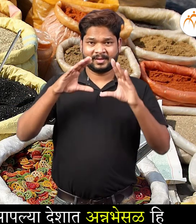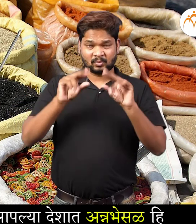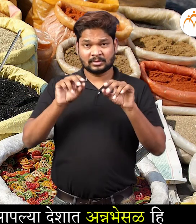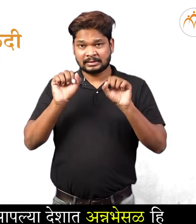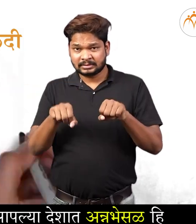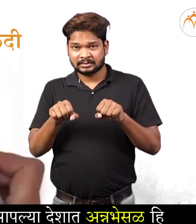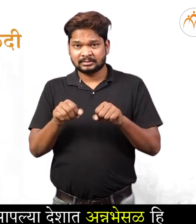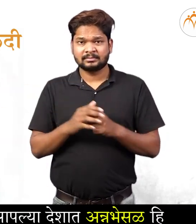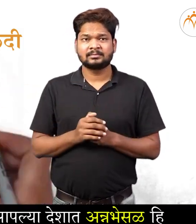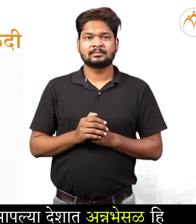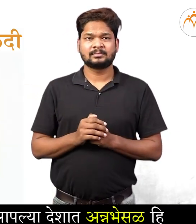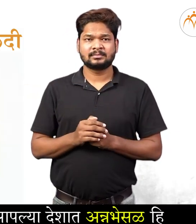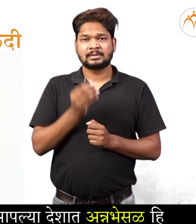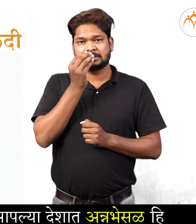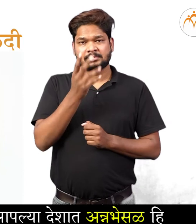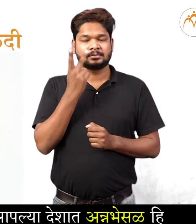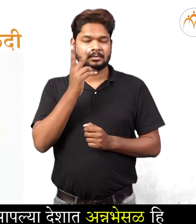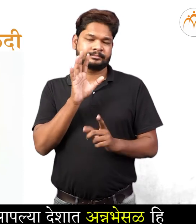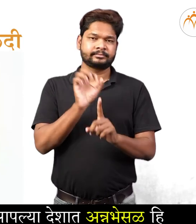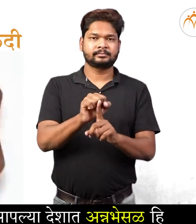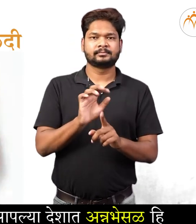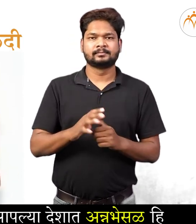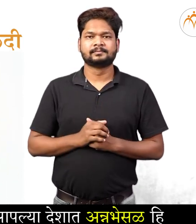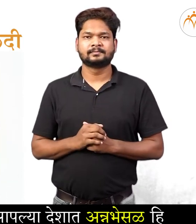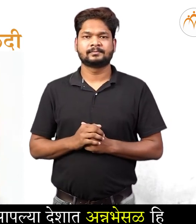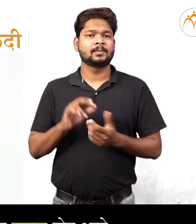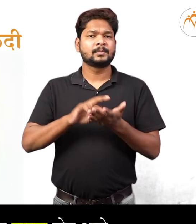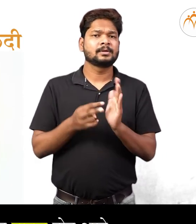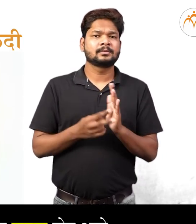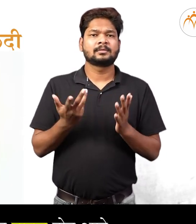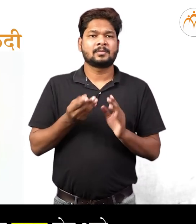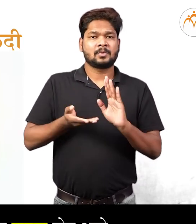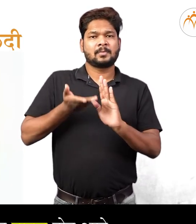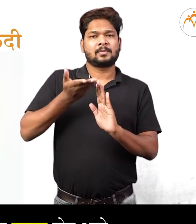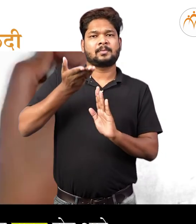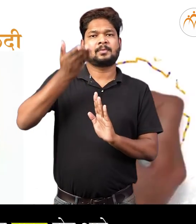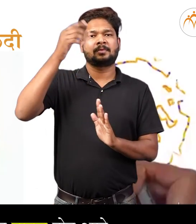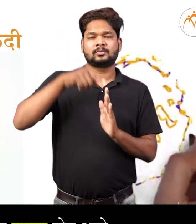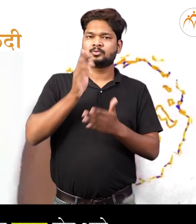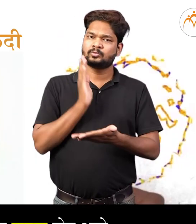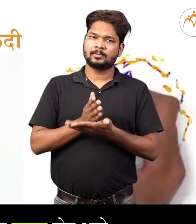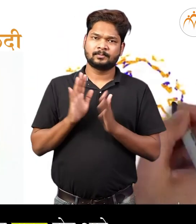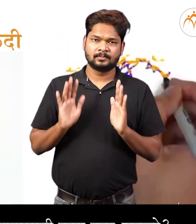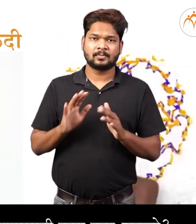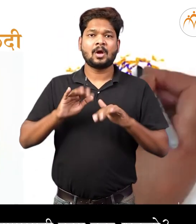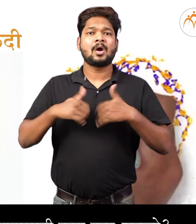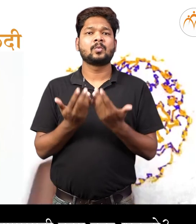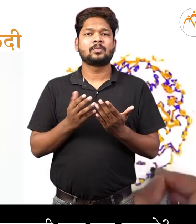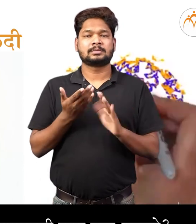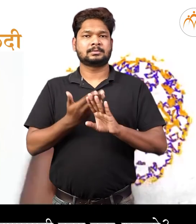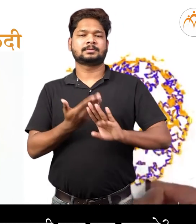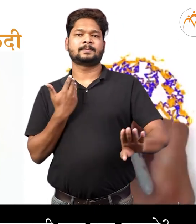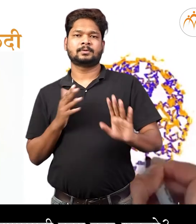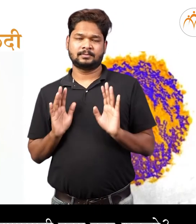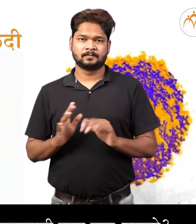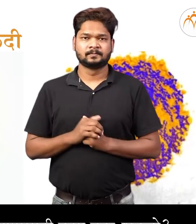एक है कि आपले देशात अन्न भेसर ही नित्याची जली है, अनि त्याद दिवसें दिवस वाडच होता है, तर मग आपन ही